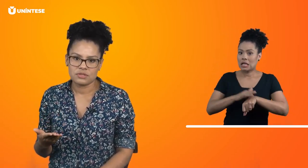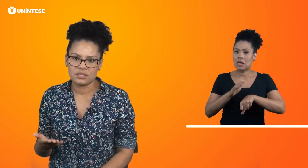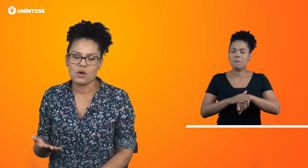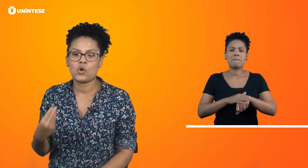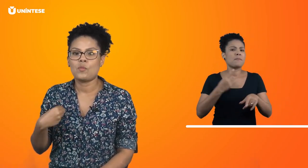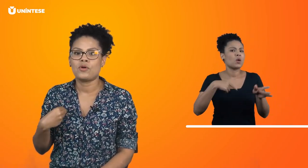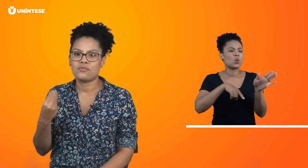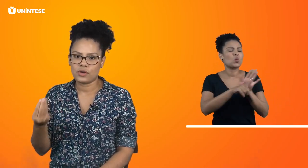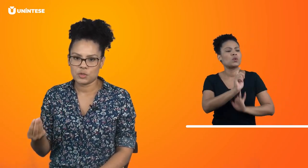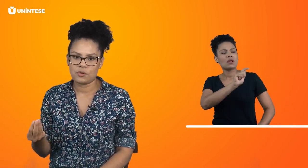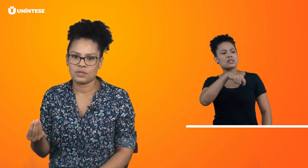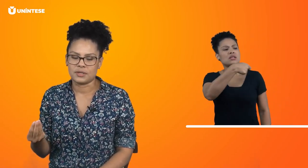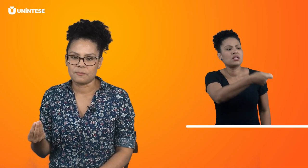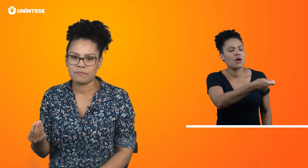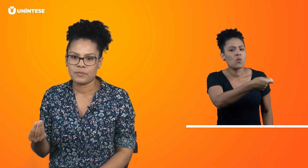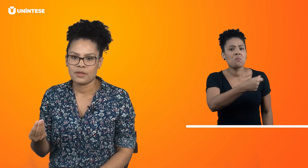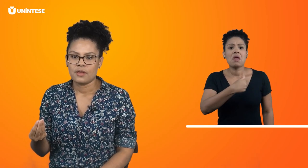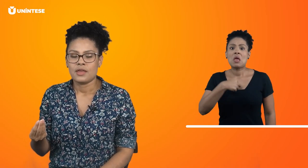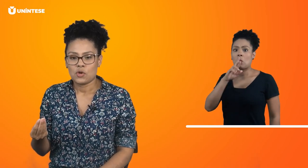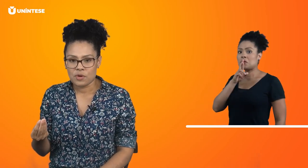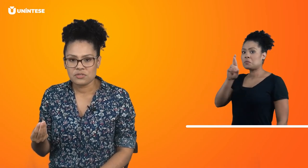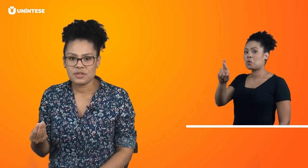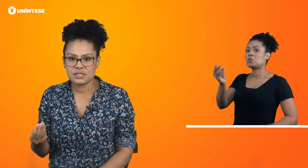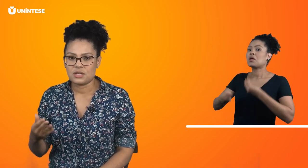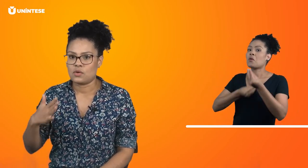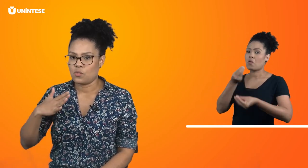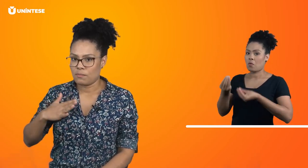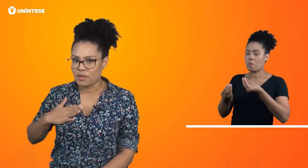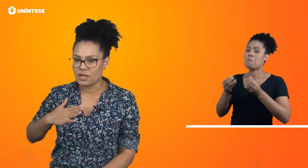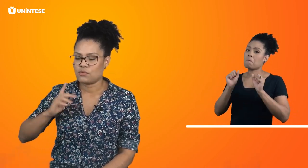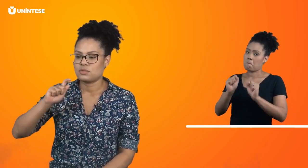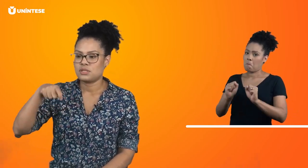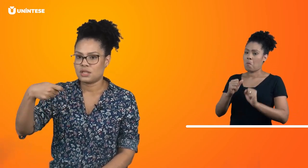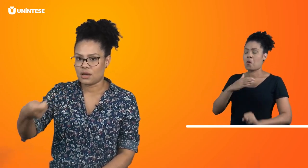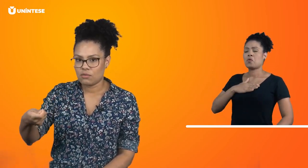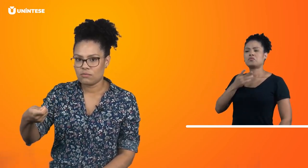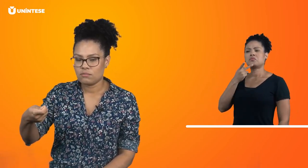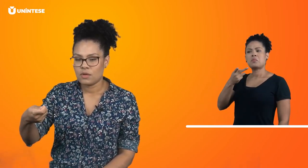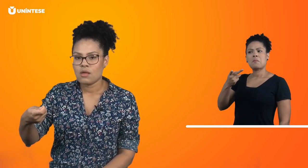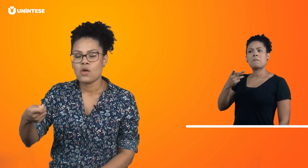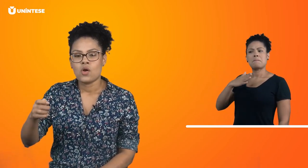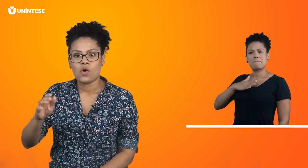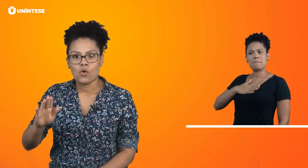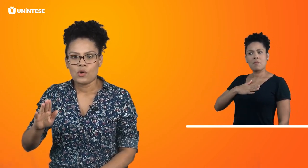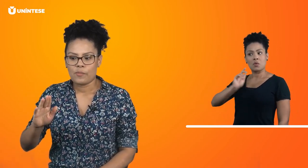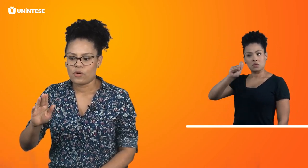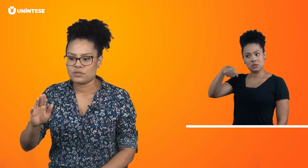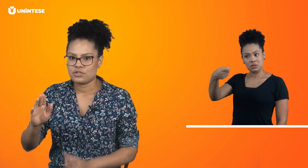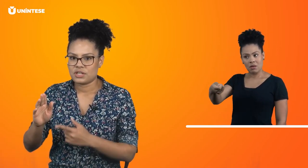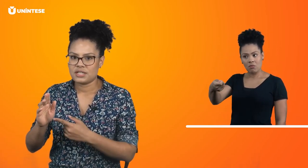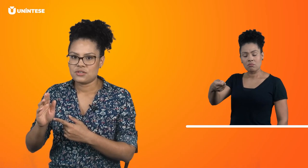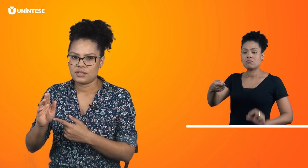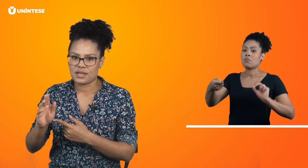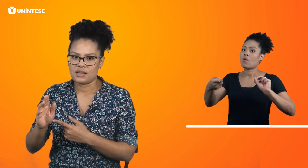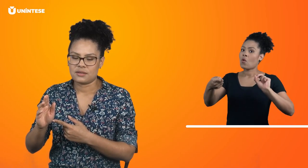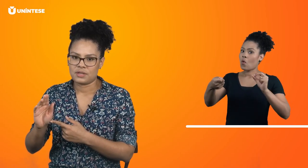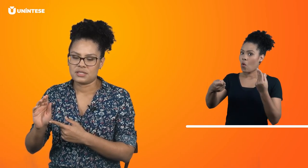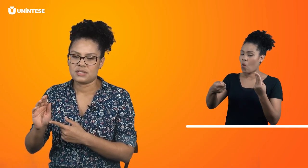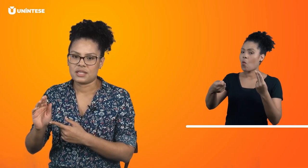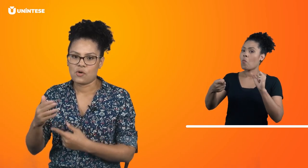sinal, como eu vou responder? Eu posso fazer o meu sinal ou eu posso direcionar esse sinal